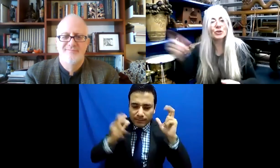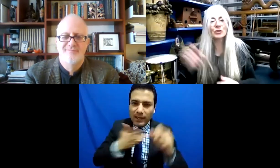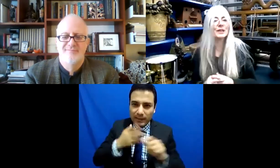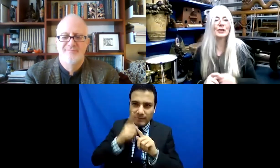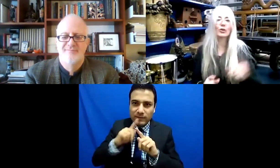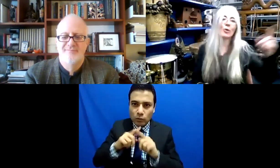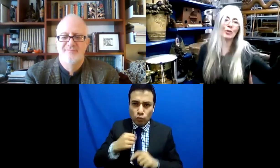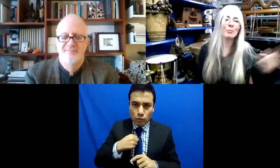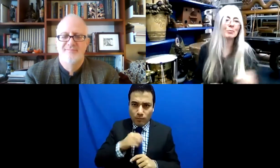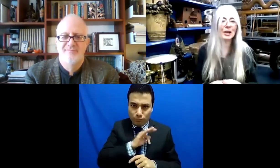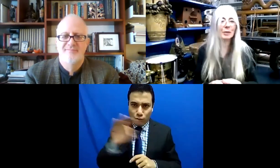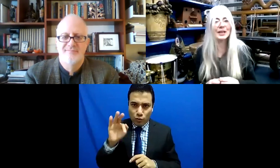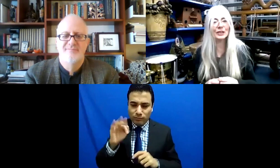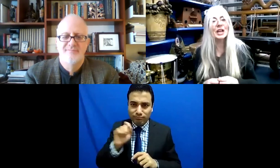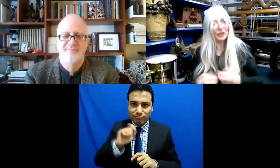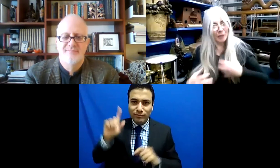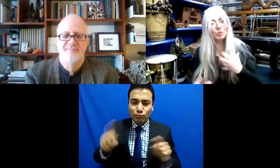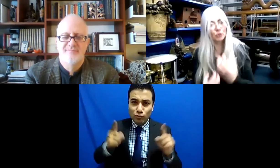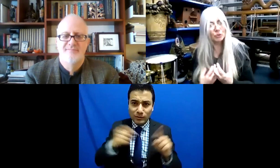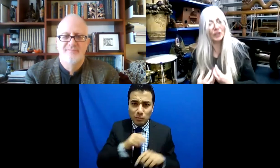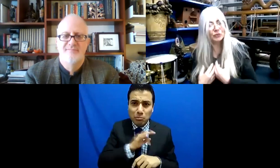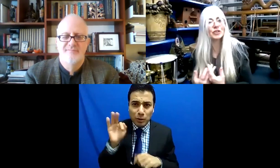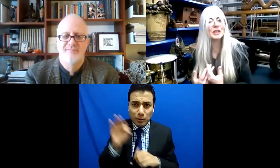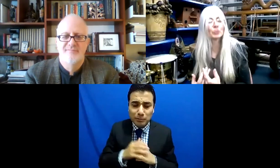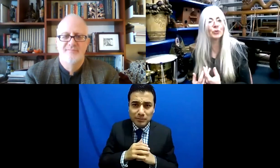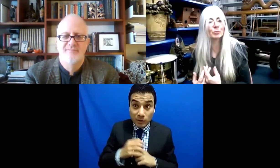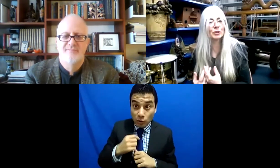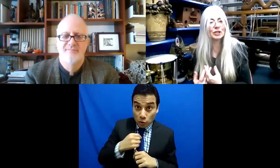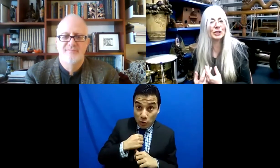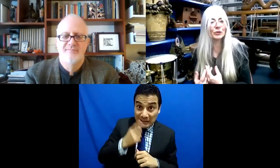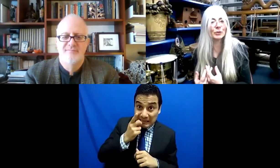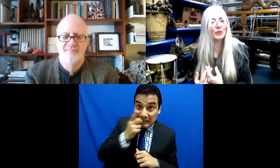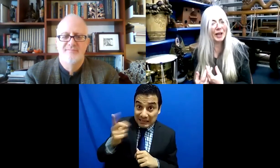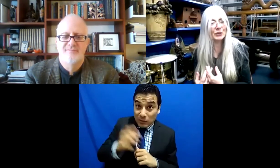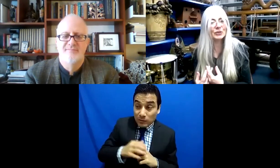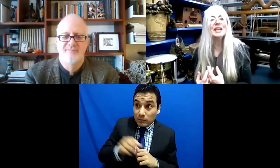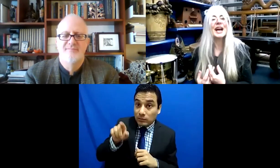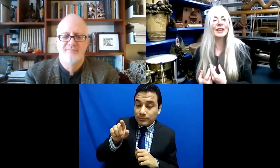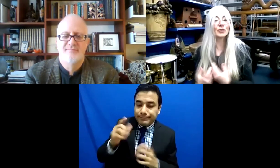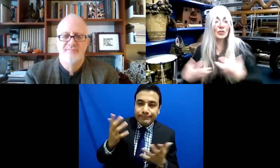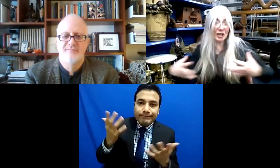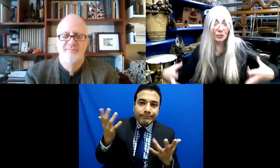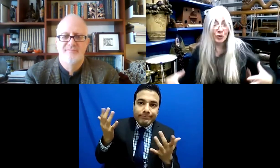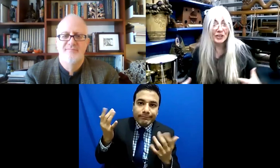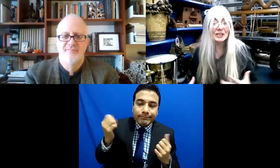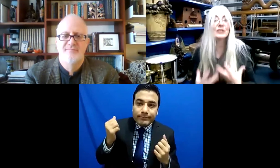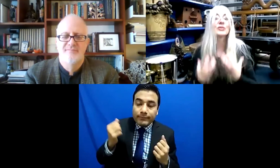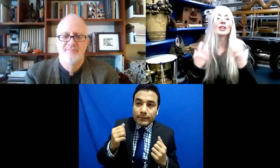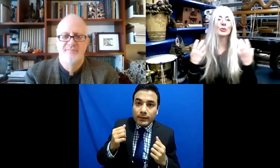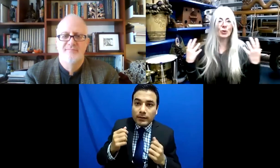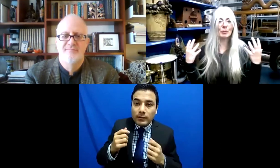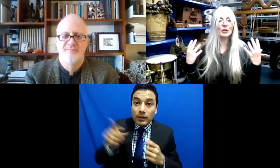esa vida. Yo no puedo dictar cómo va a tocar un instrumento, un